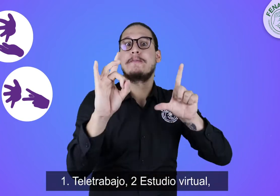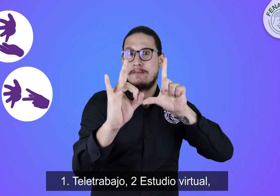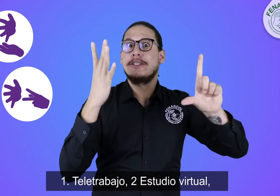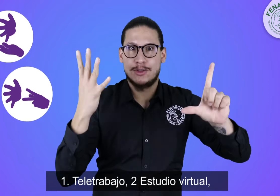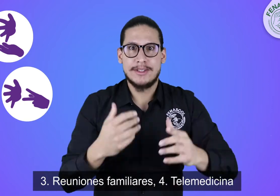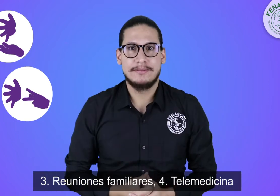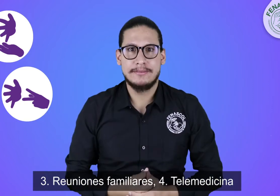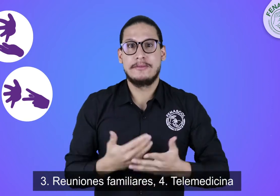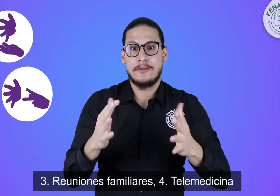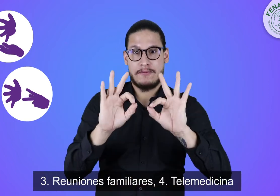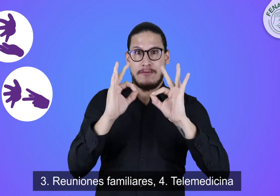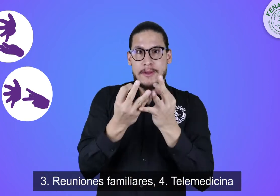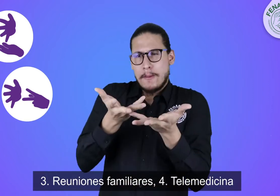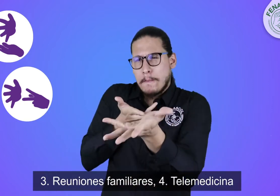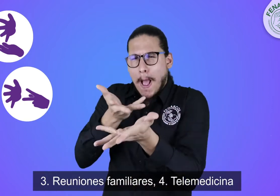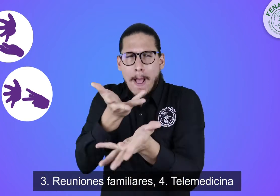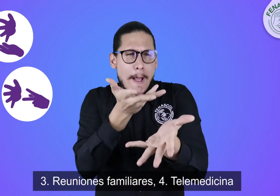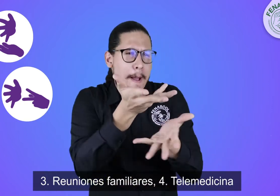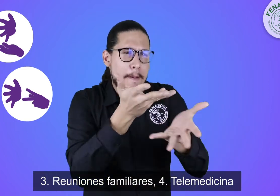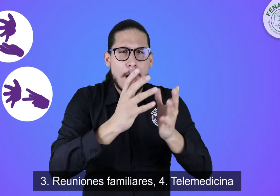reuniones familiares y telemedicina.